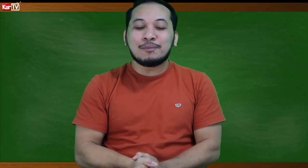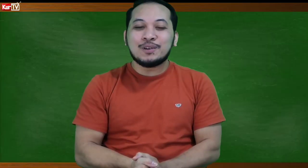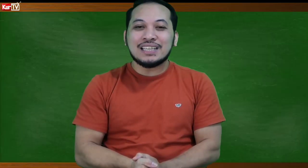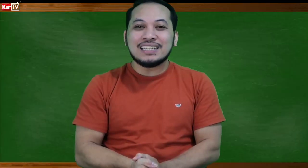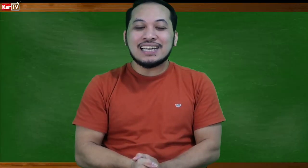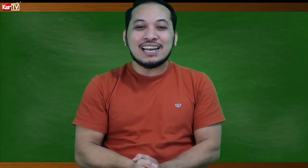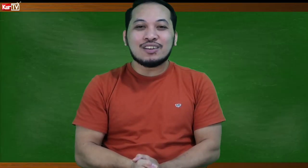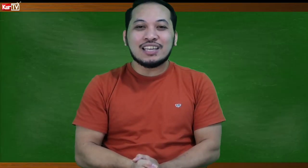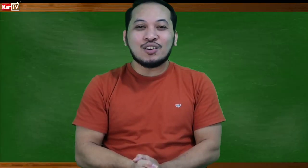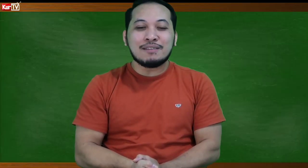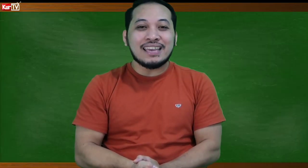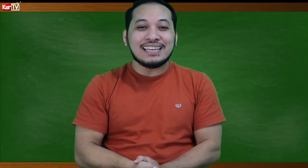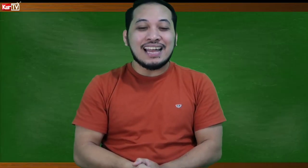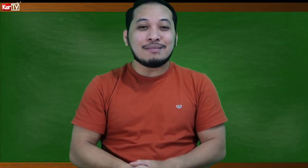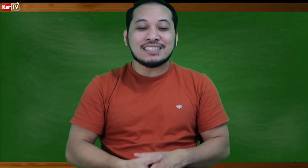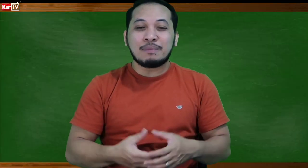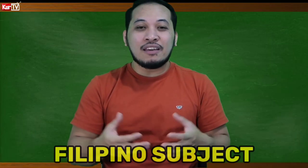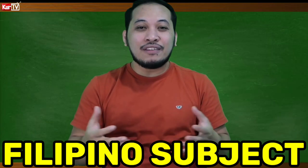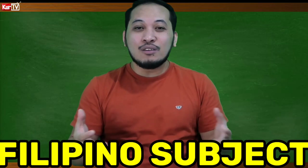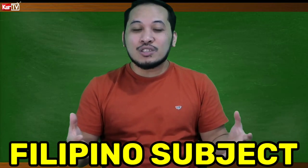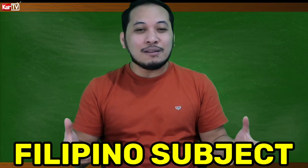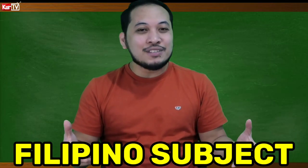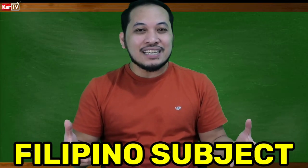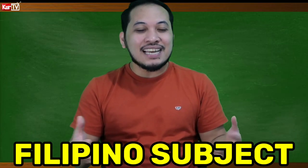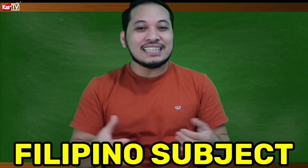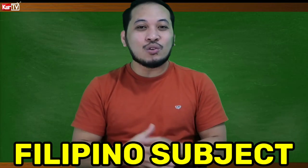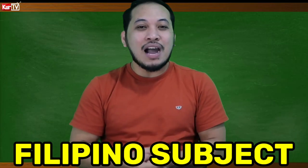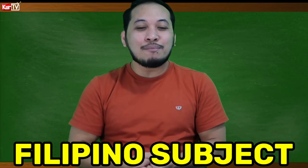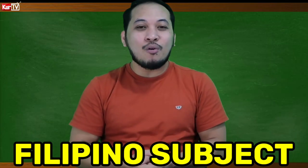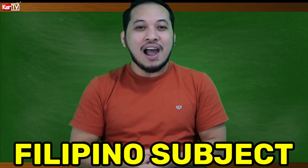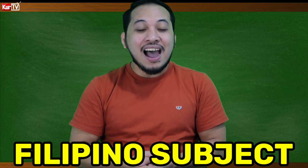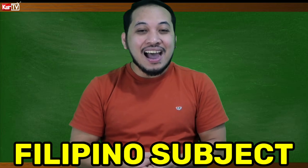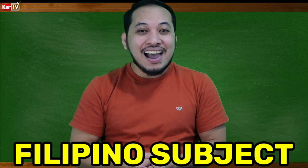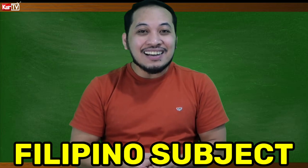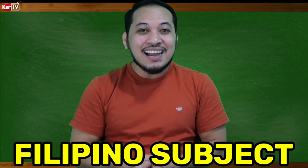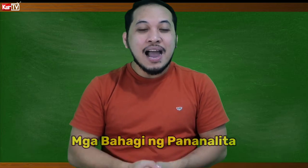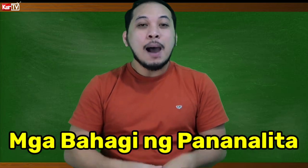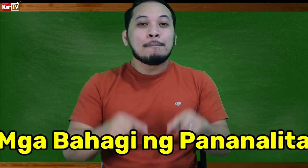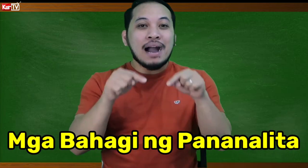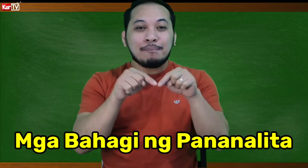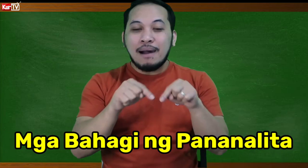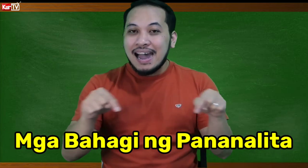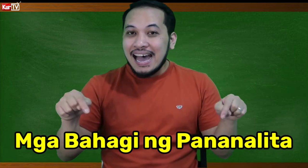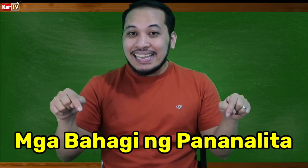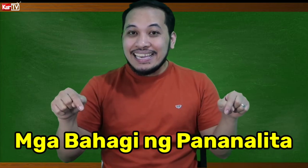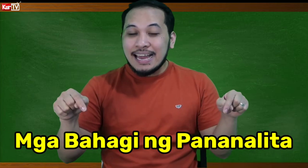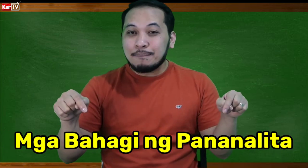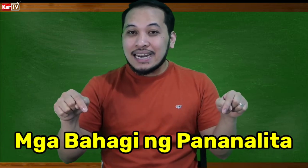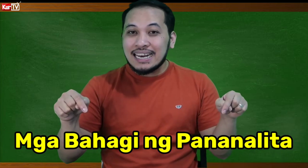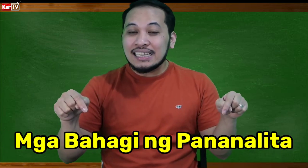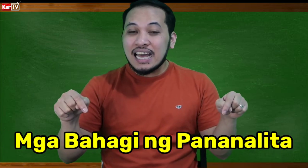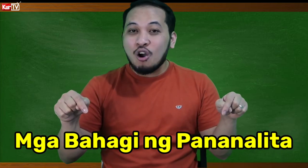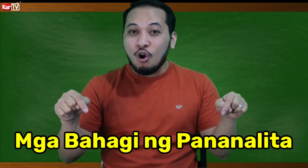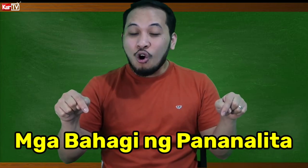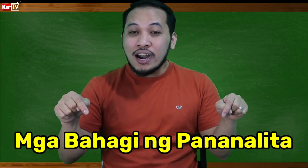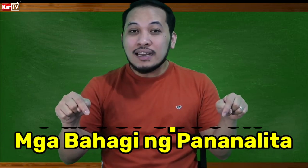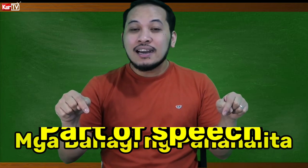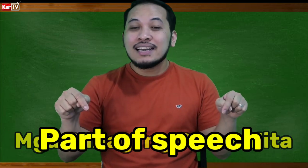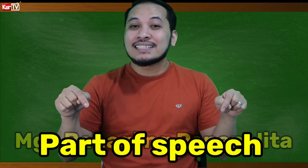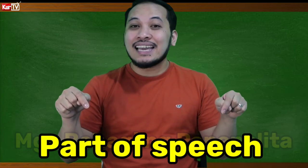po natin sa araw na ito ay may kinalaman sa Pilipinong subjects at ito nga po ang mga bahagi ng pananalita or sa